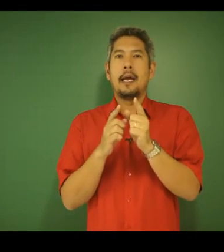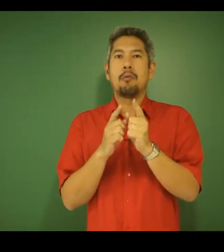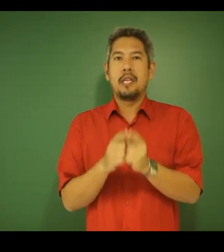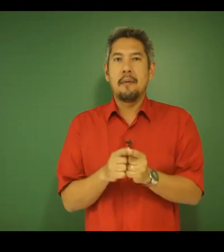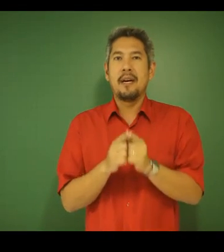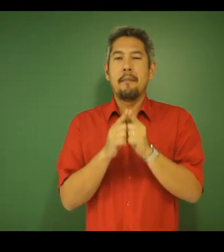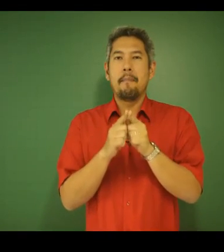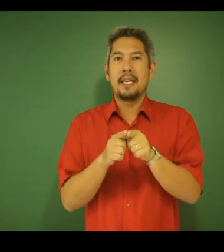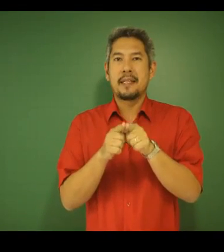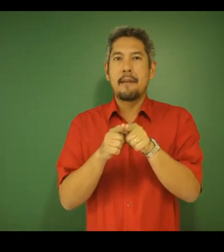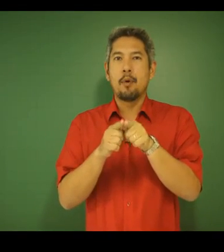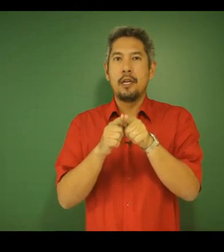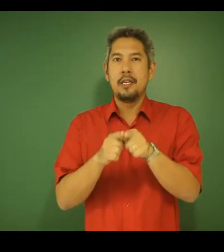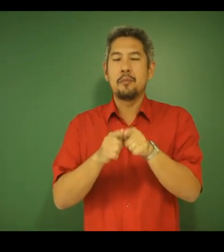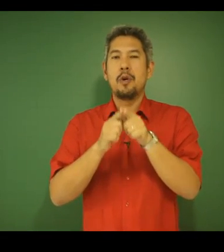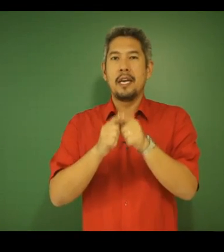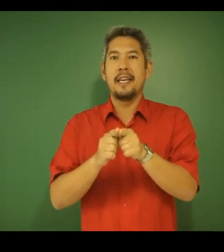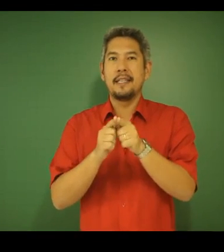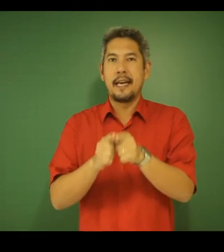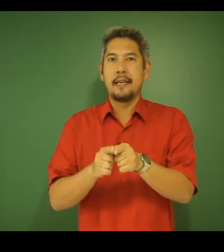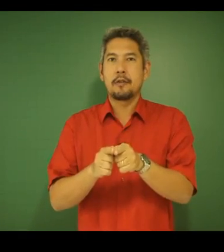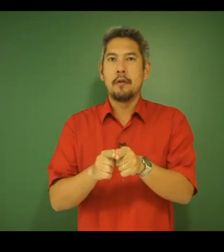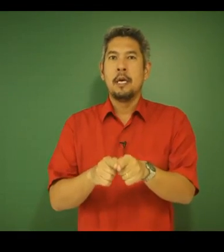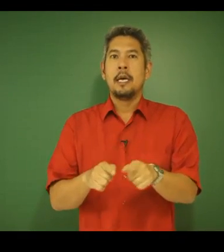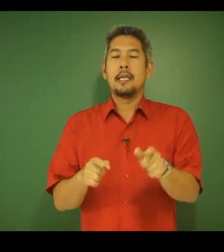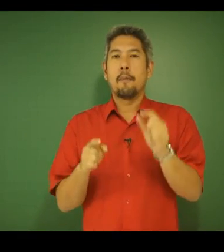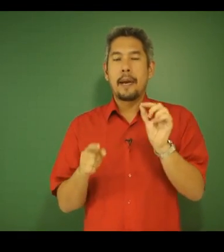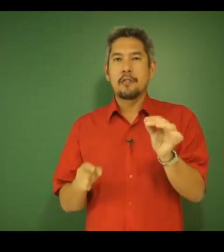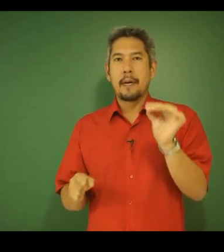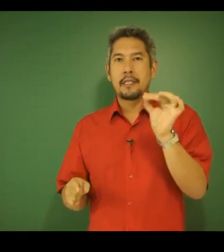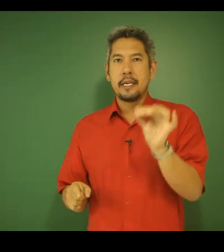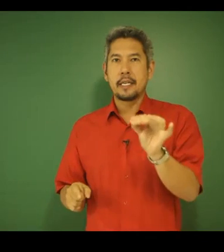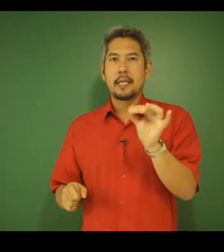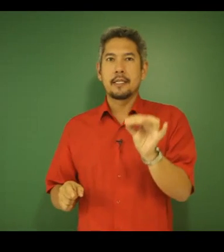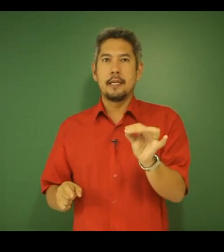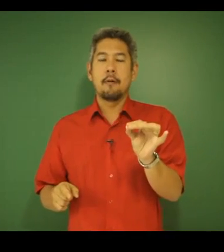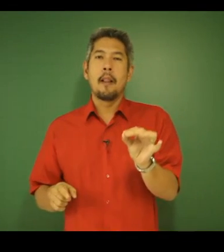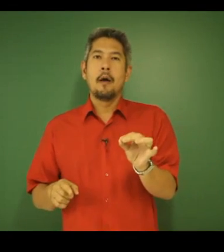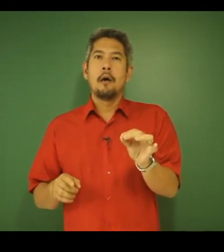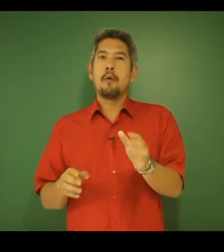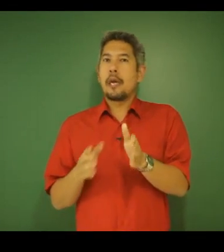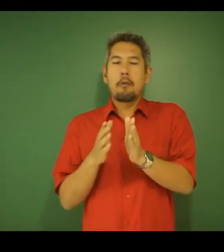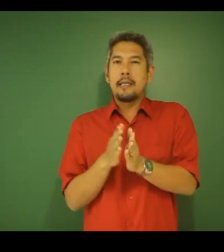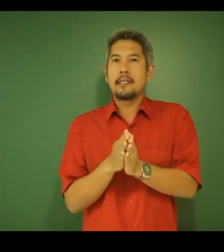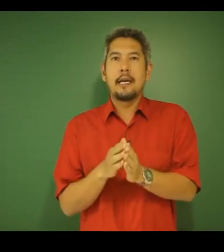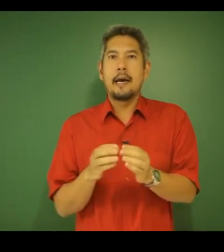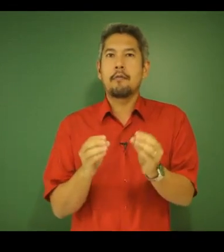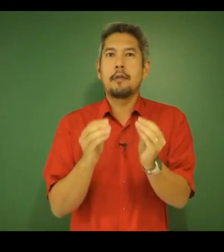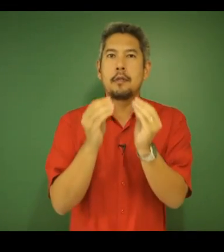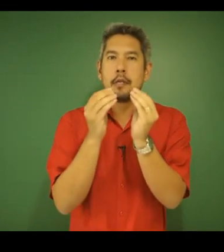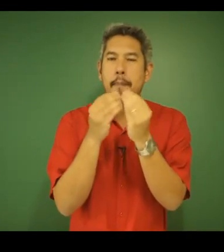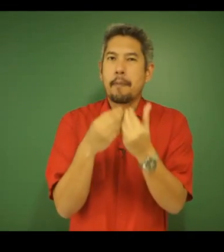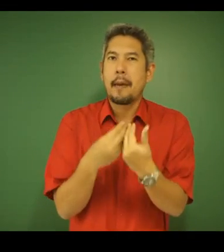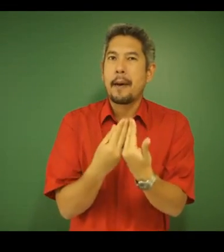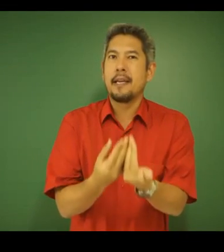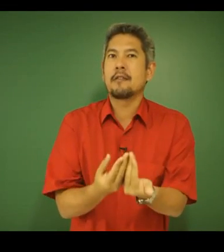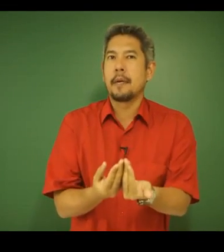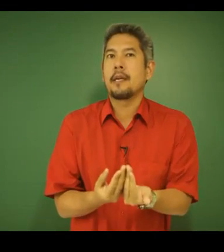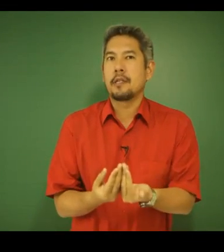é o tema Metabolismo Energético. Então, preste bastante atenção, porque é quase certo que apareça uma questão